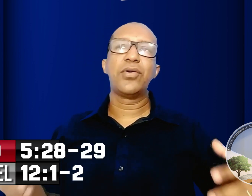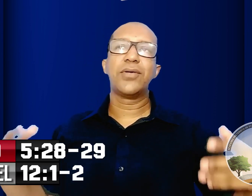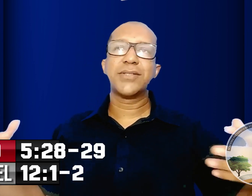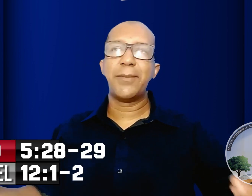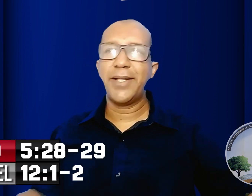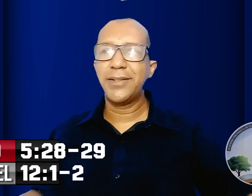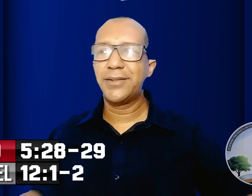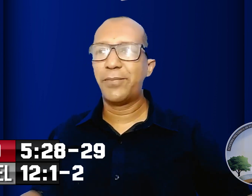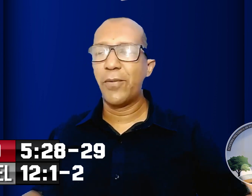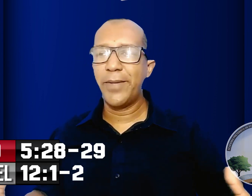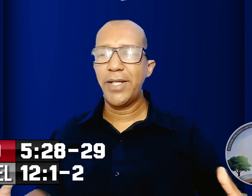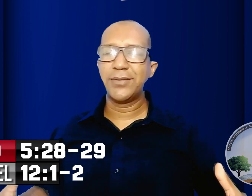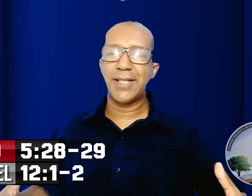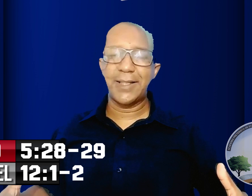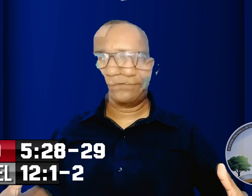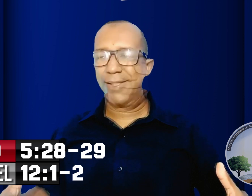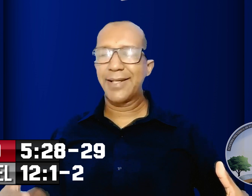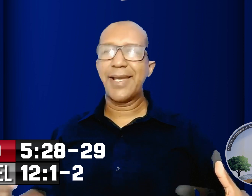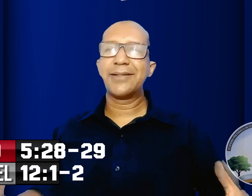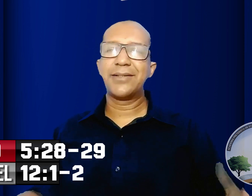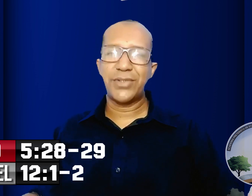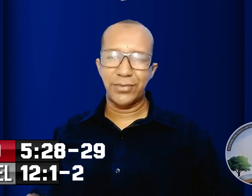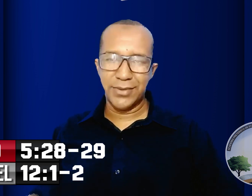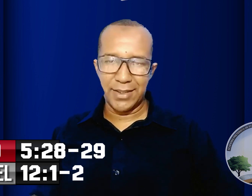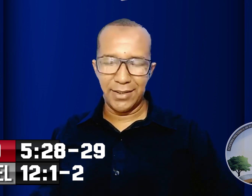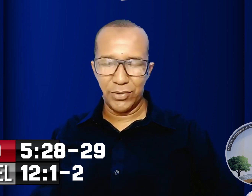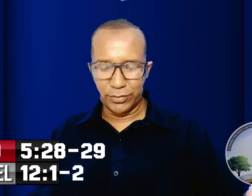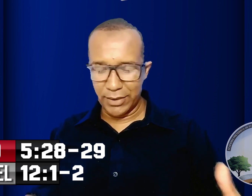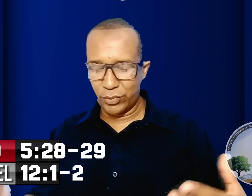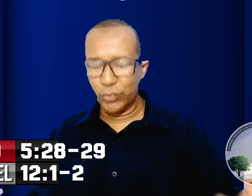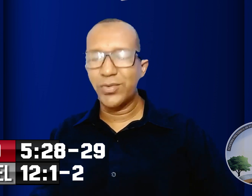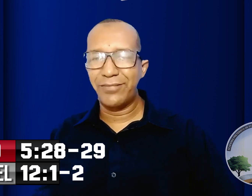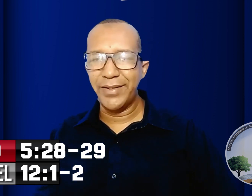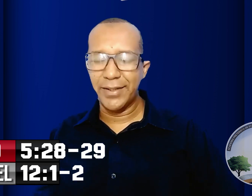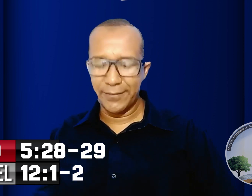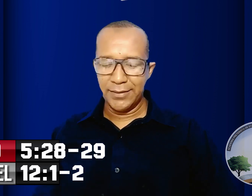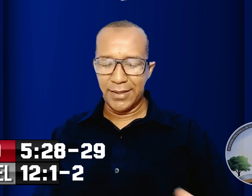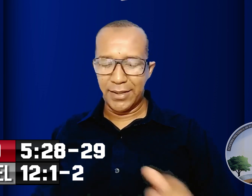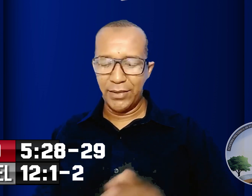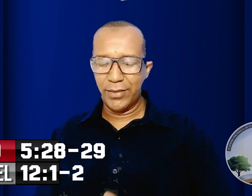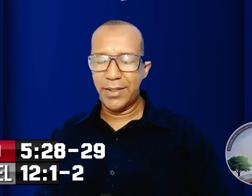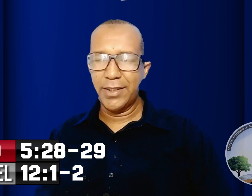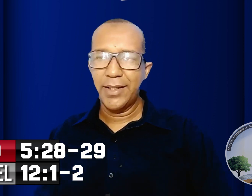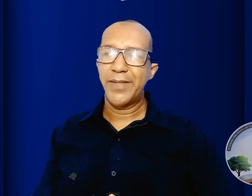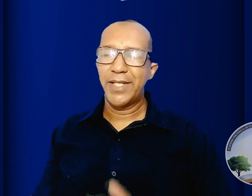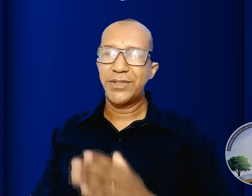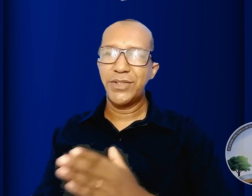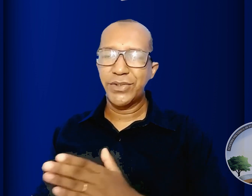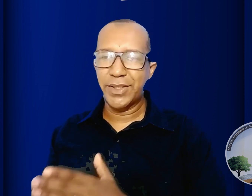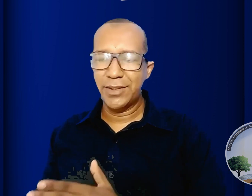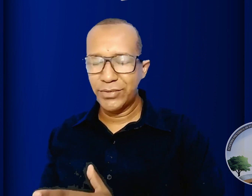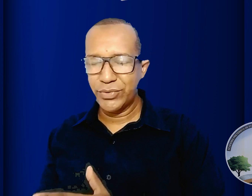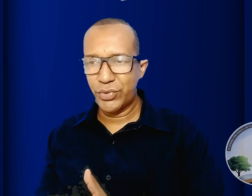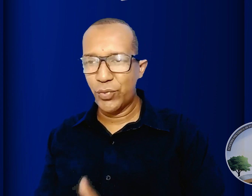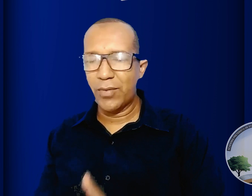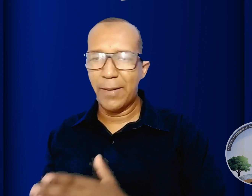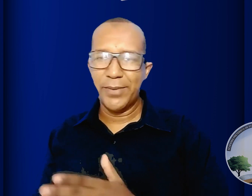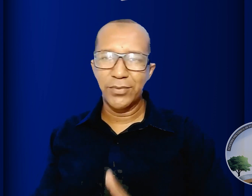gloriosamente por meio da queda de Jerusalém então tem tudo a ver aquilo que registra João capítulo